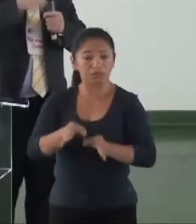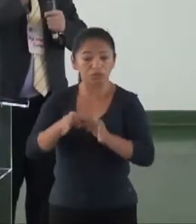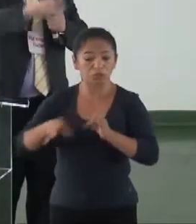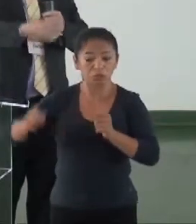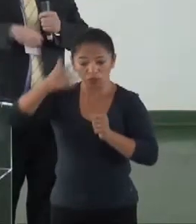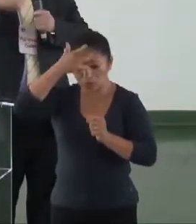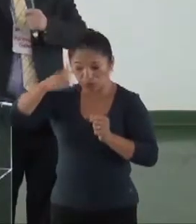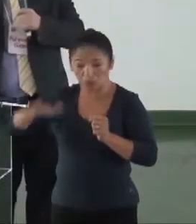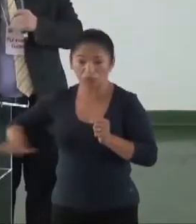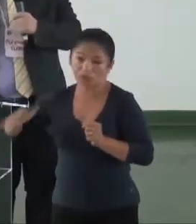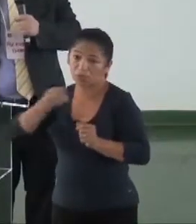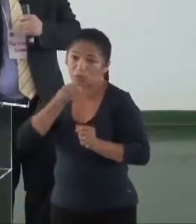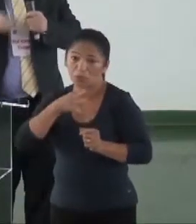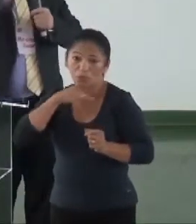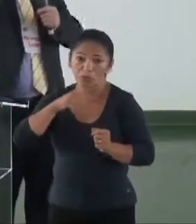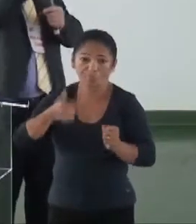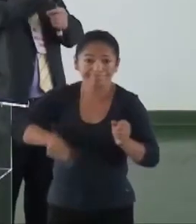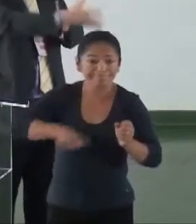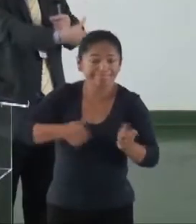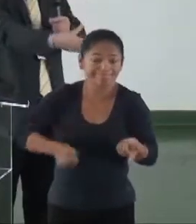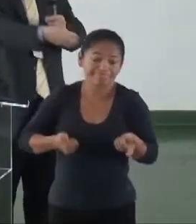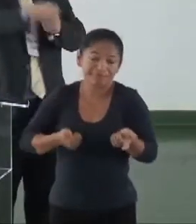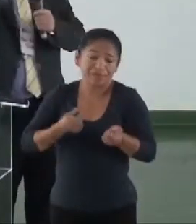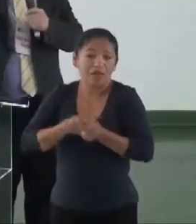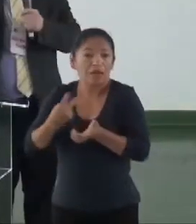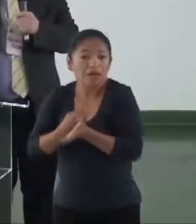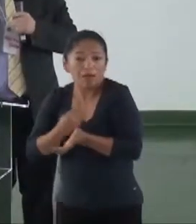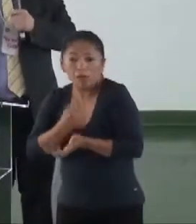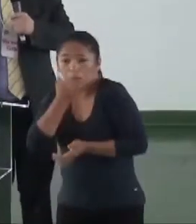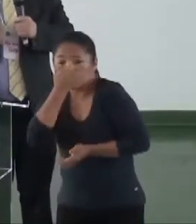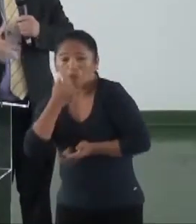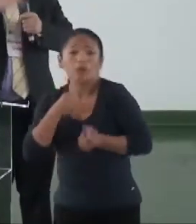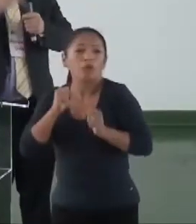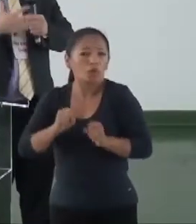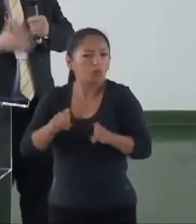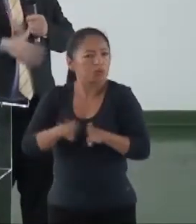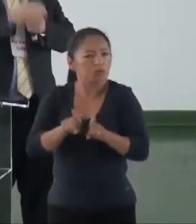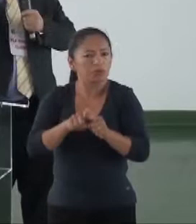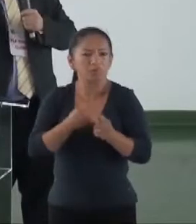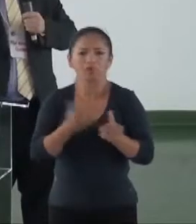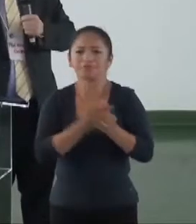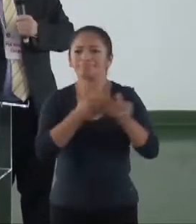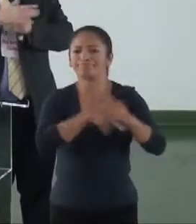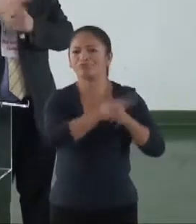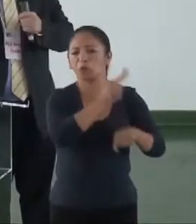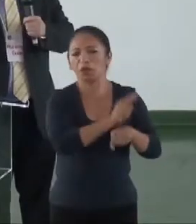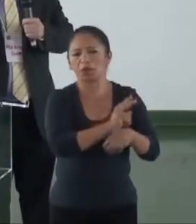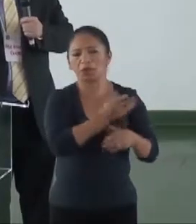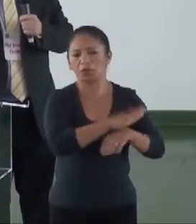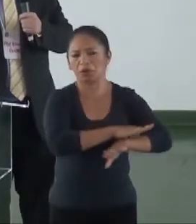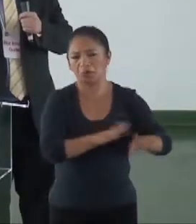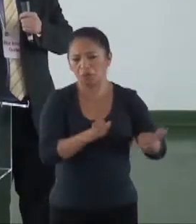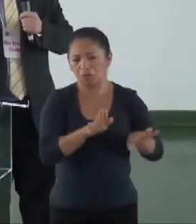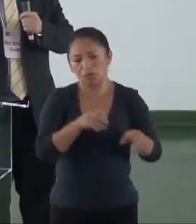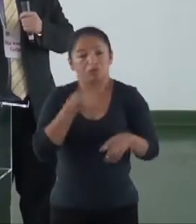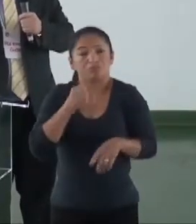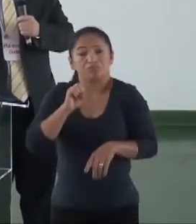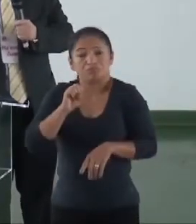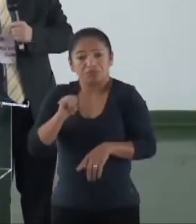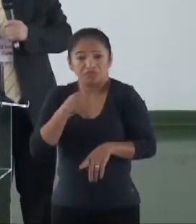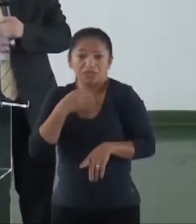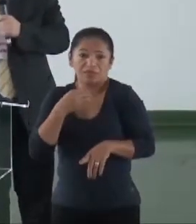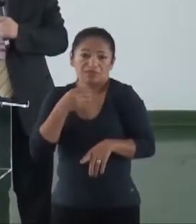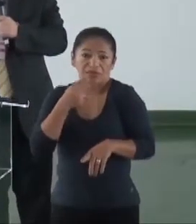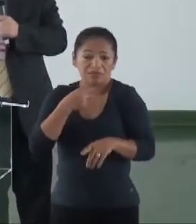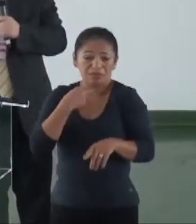população positiva, houve um termo de ajustamento de conduta, houve uma ação civil pública ou o arquivamento. Olha, não dá para fazer isso para